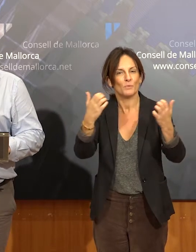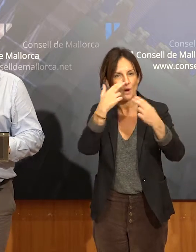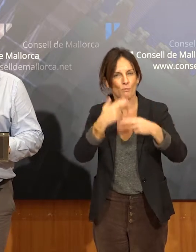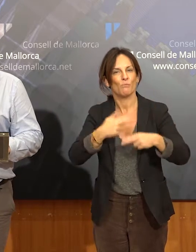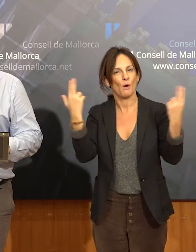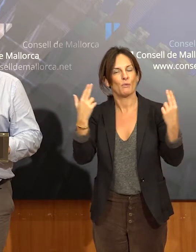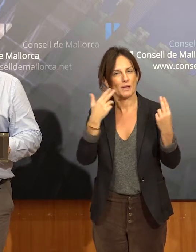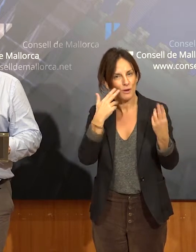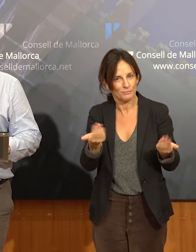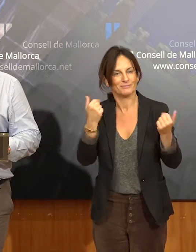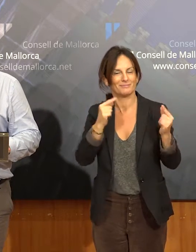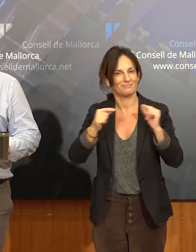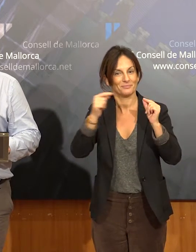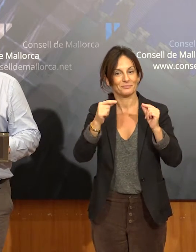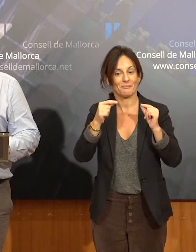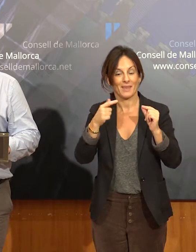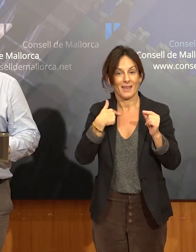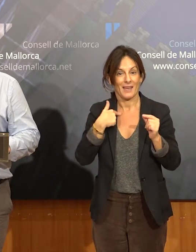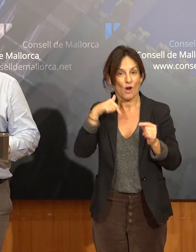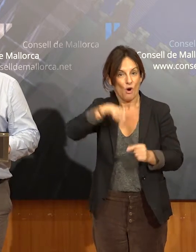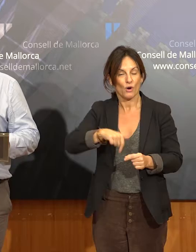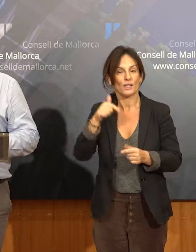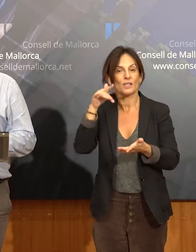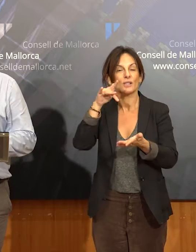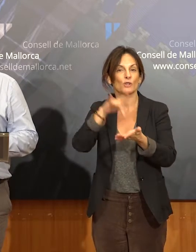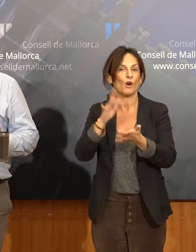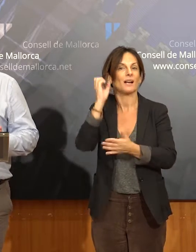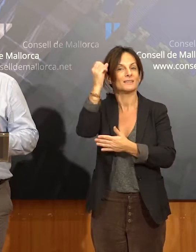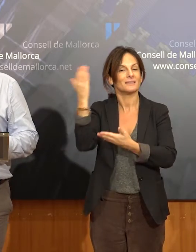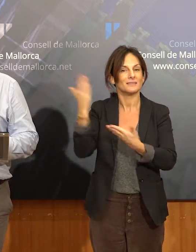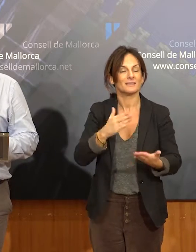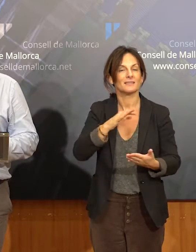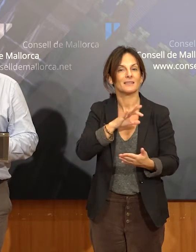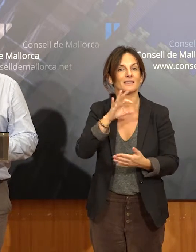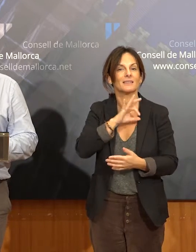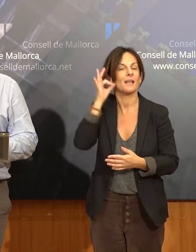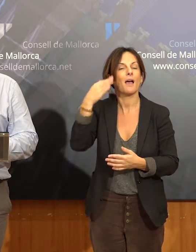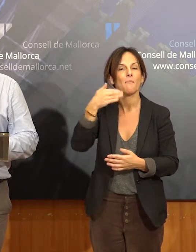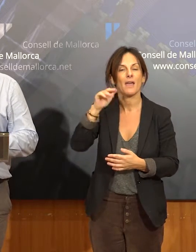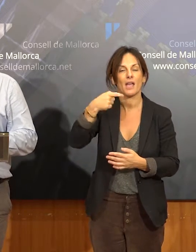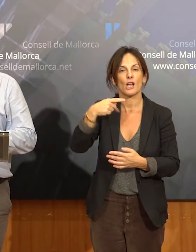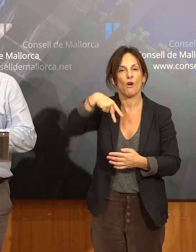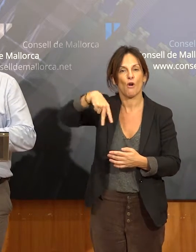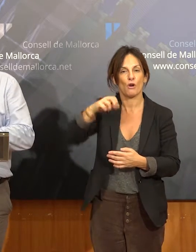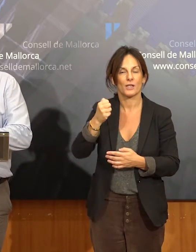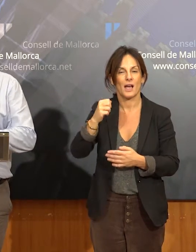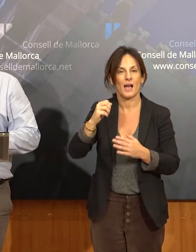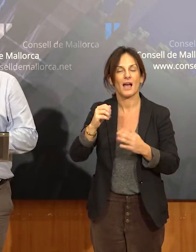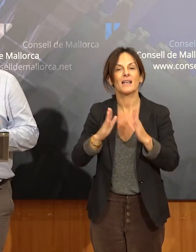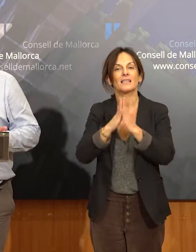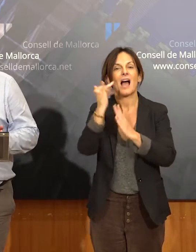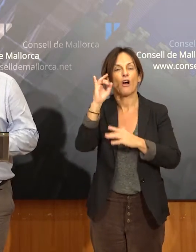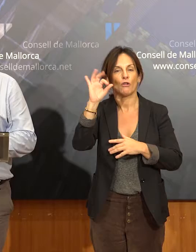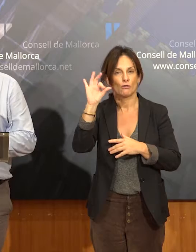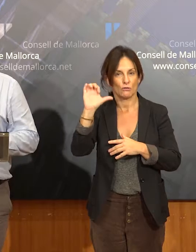per parlar de la relació que hi ha entre la dona i la